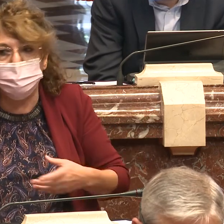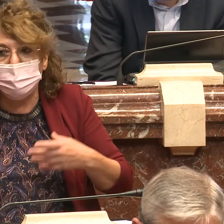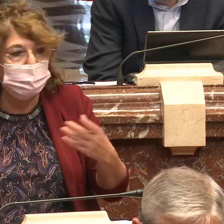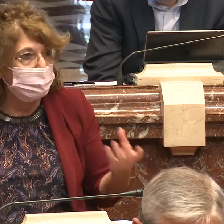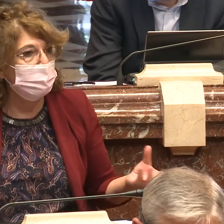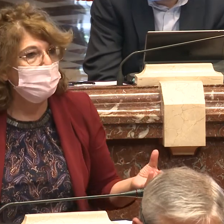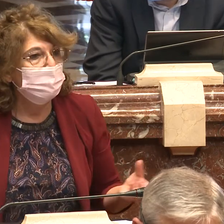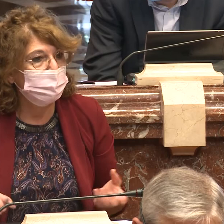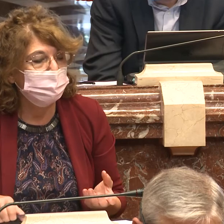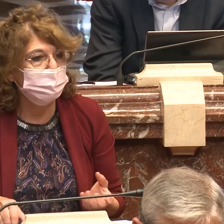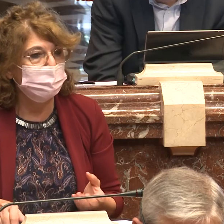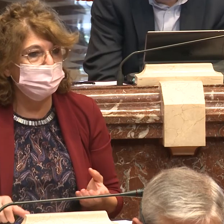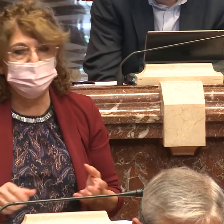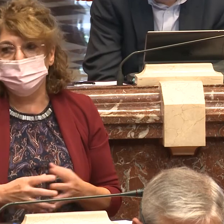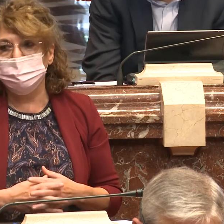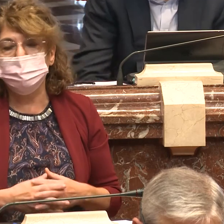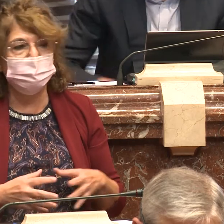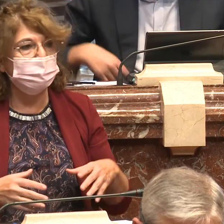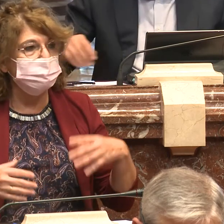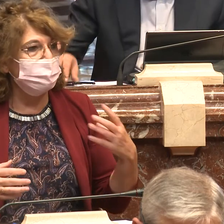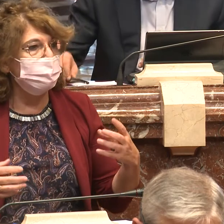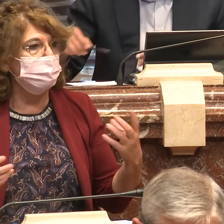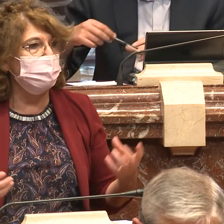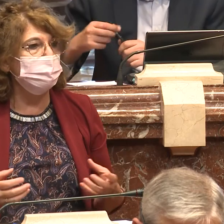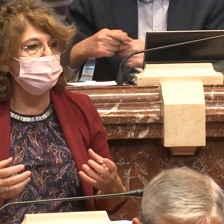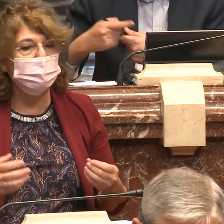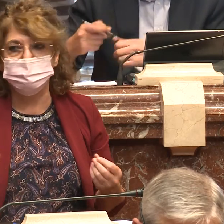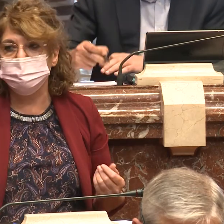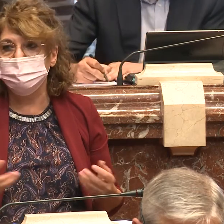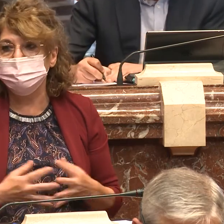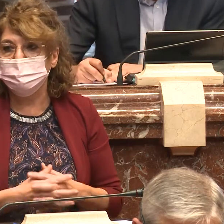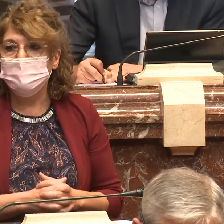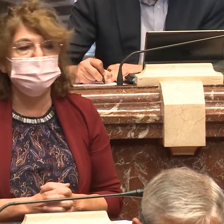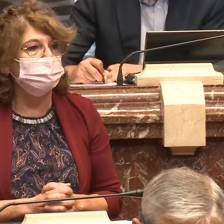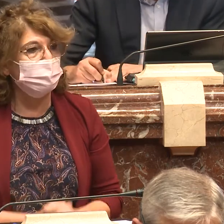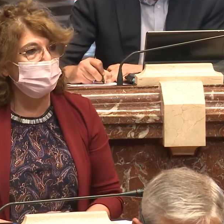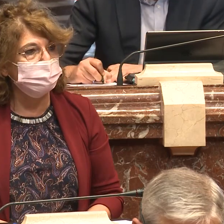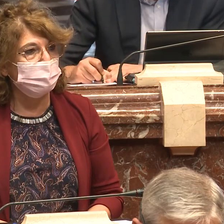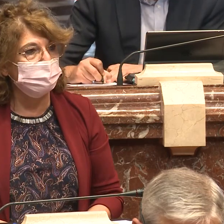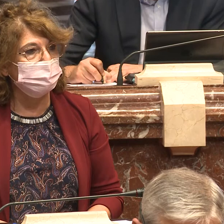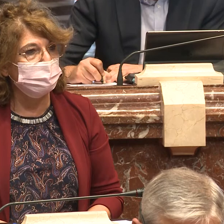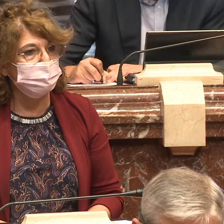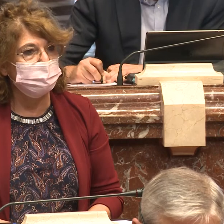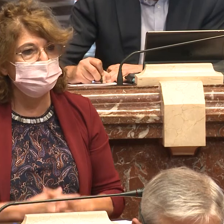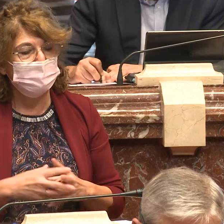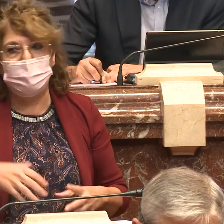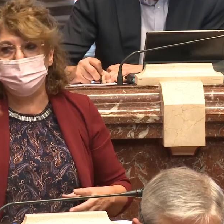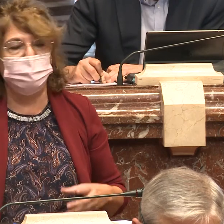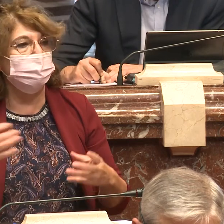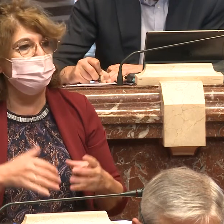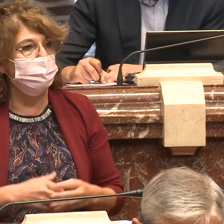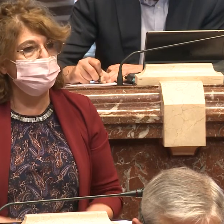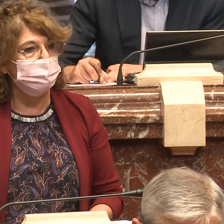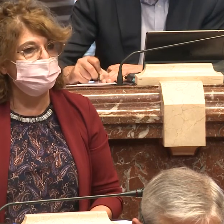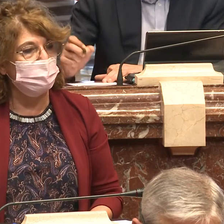de cara al público, pero, vamos, creo que sería más operativo que el sistema este del tener que contar con intérpretes al